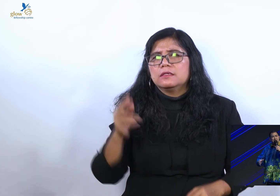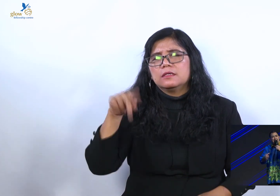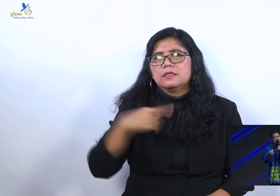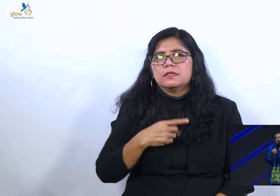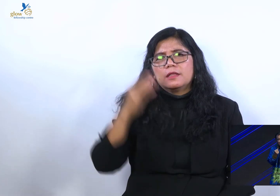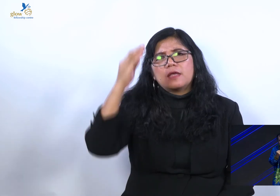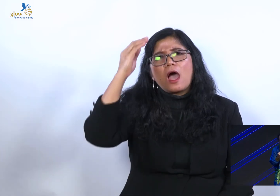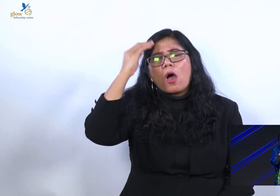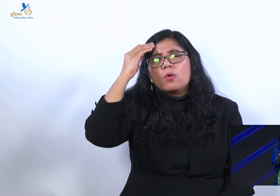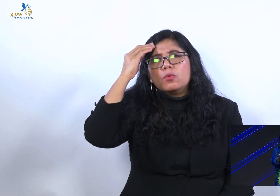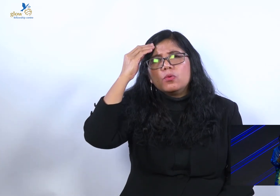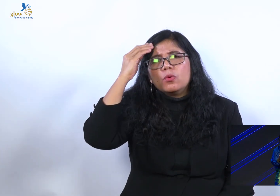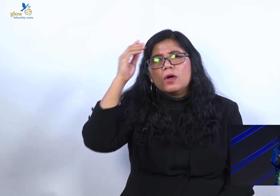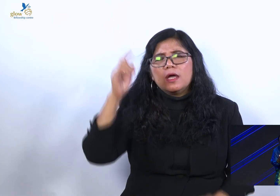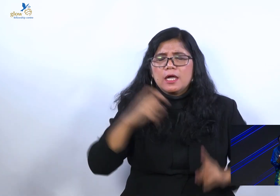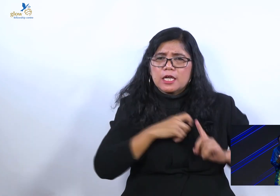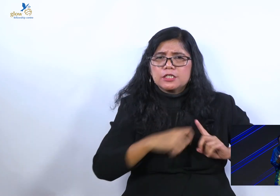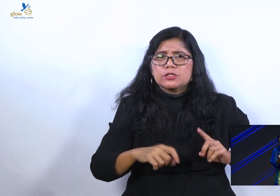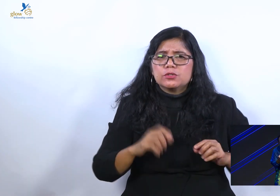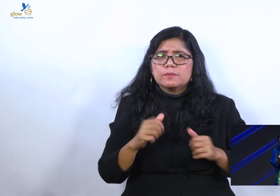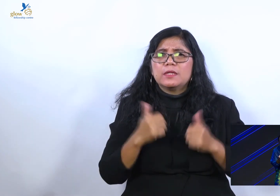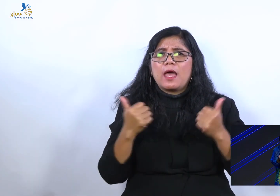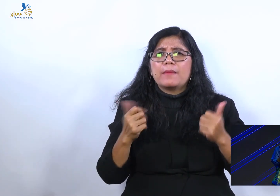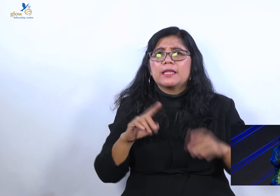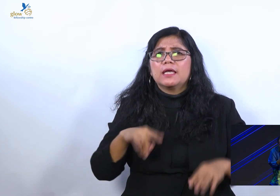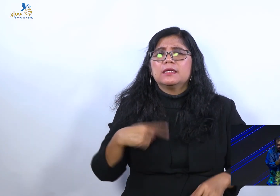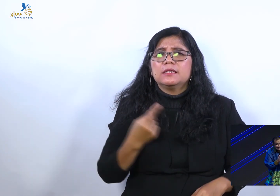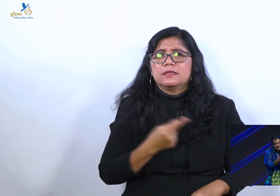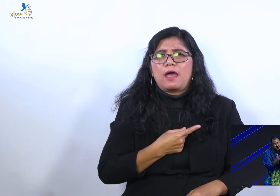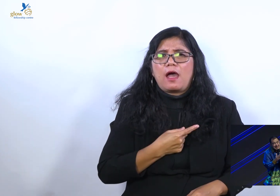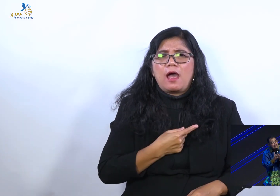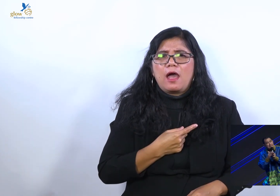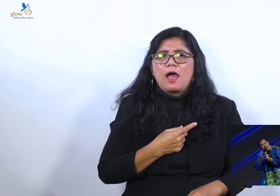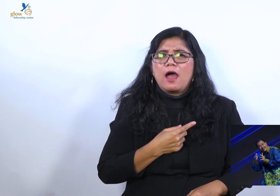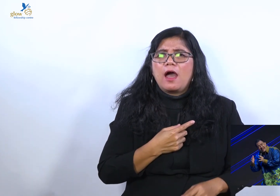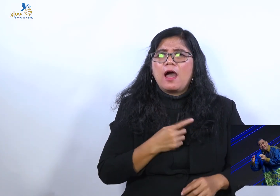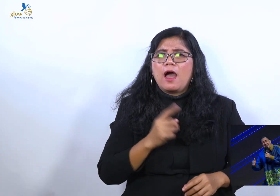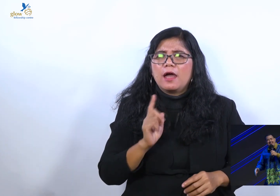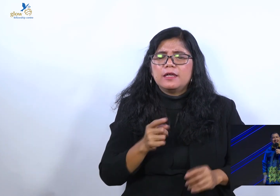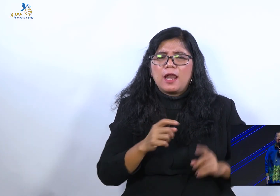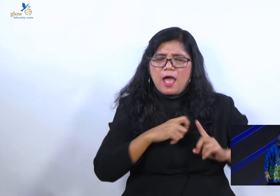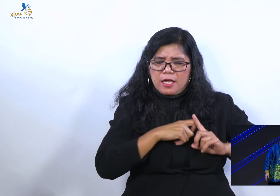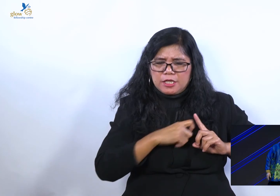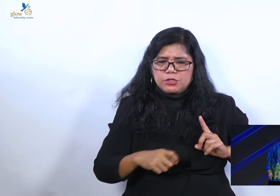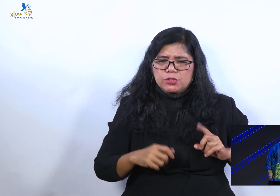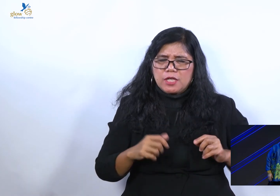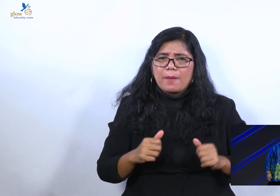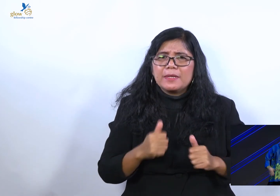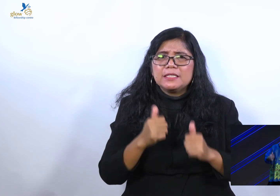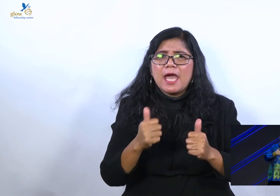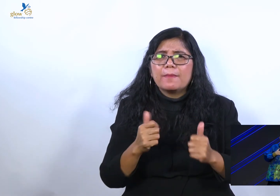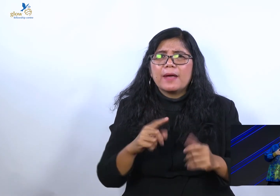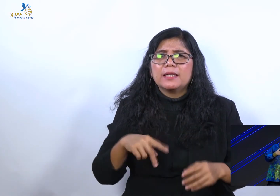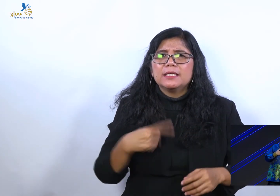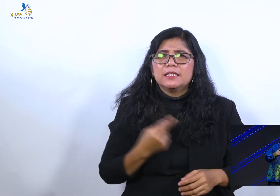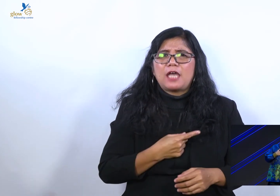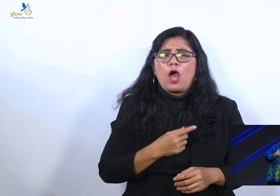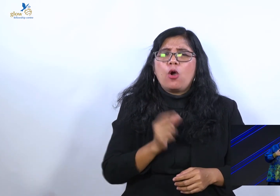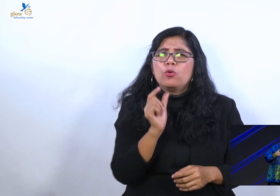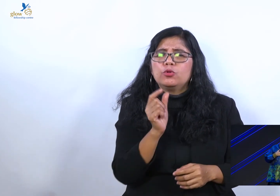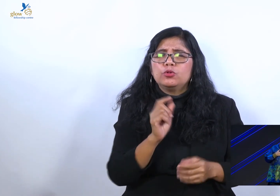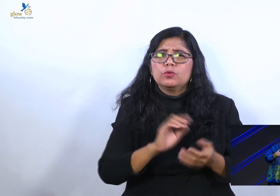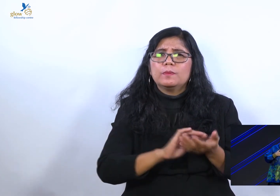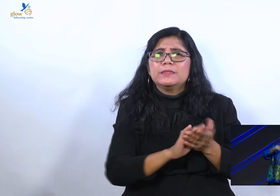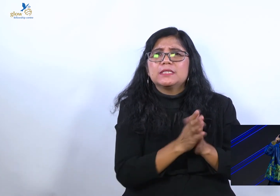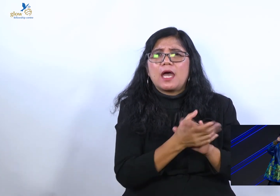Kristus yang menyelamatkan kita. Adalah Kristus yang mempersiapkan kita. Untuk menjadi